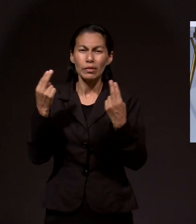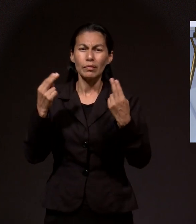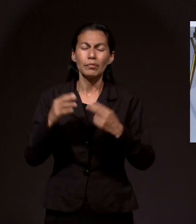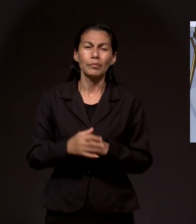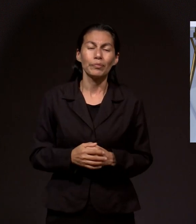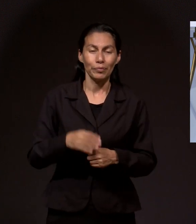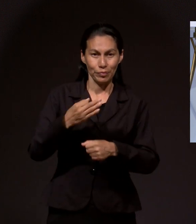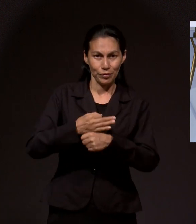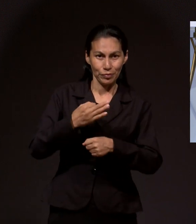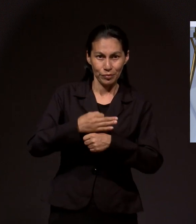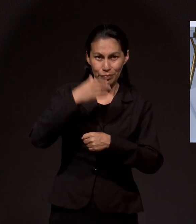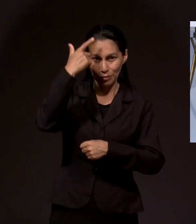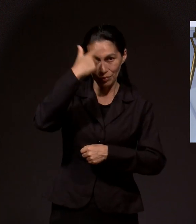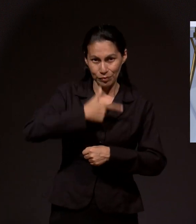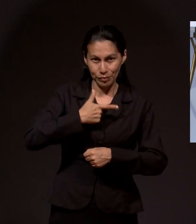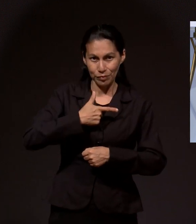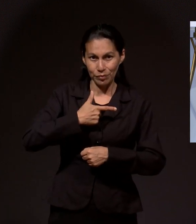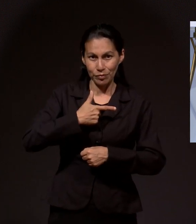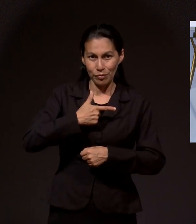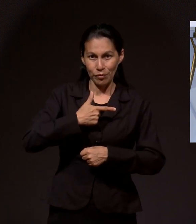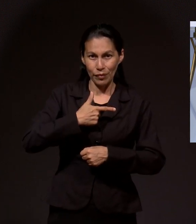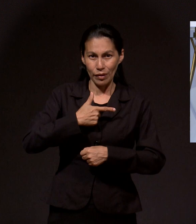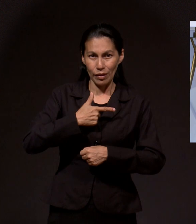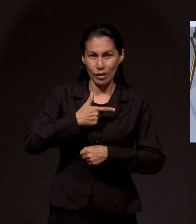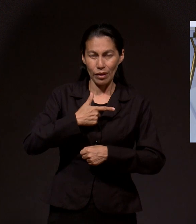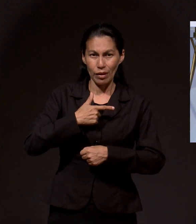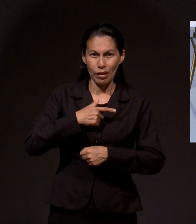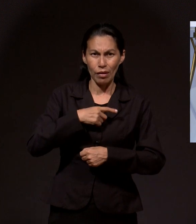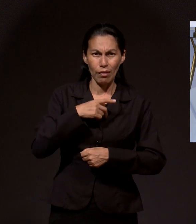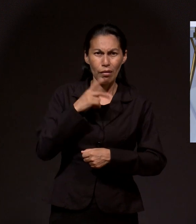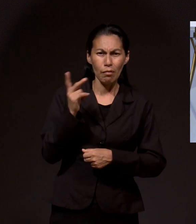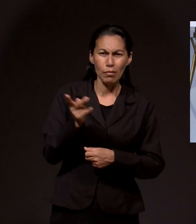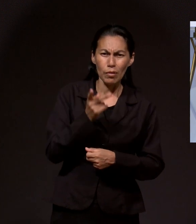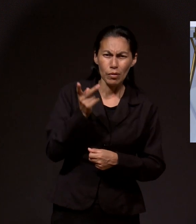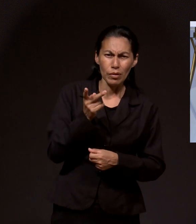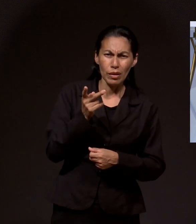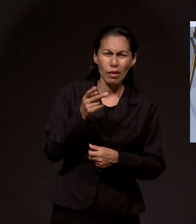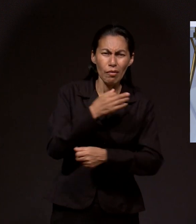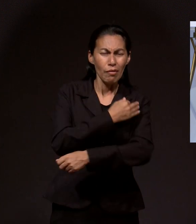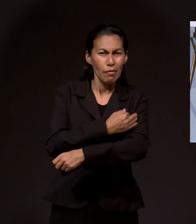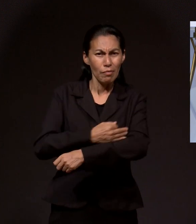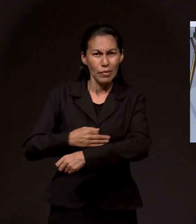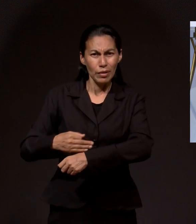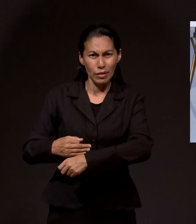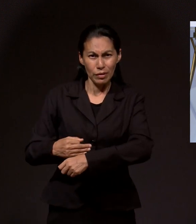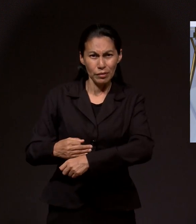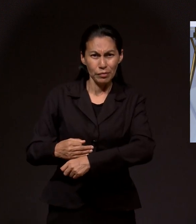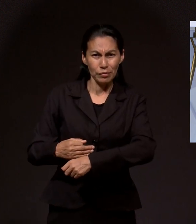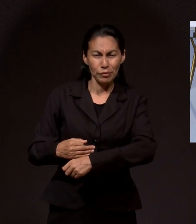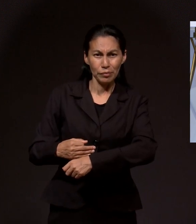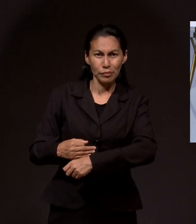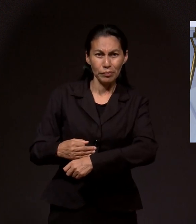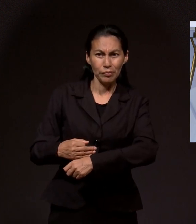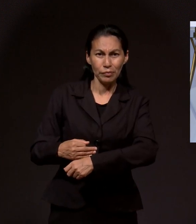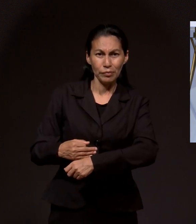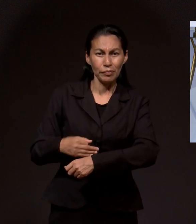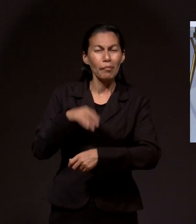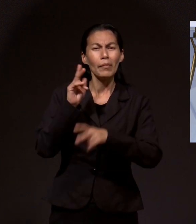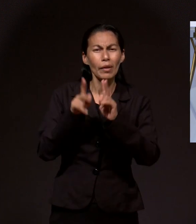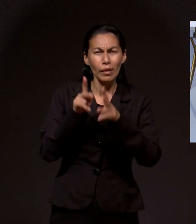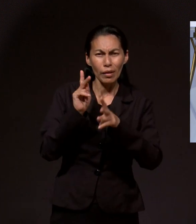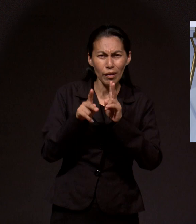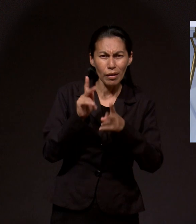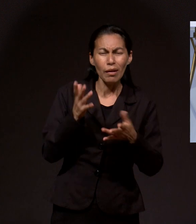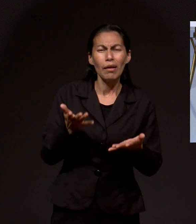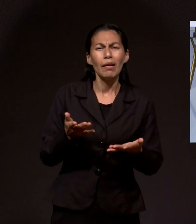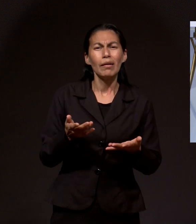Esta noche, vamos a entrevistar a una familia pequeña que nos va a